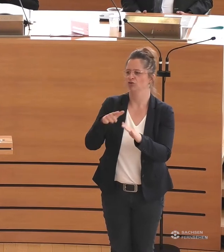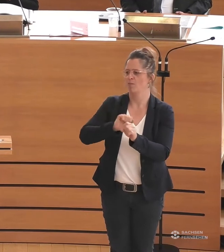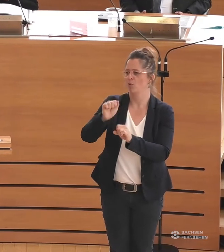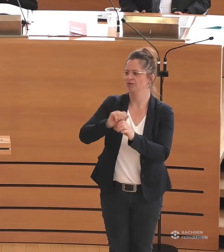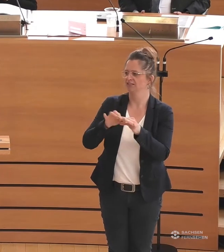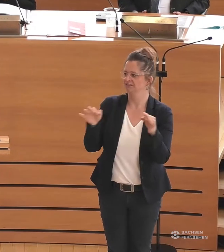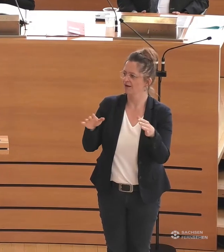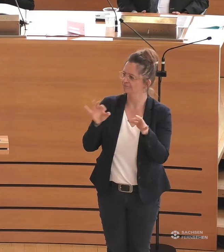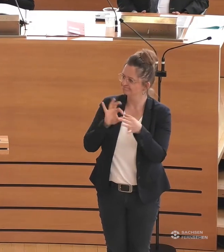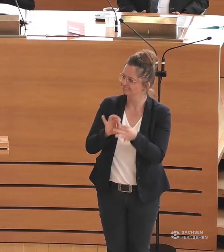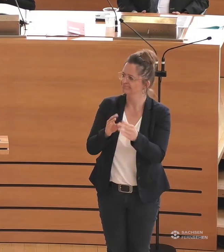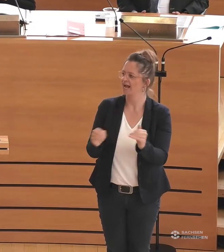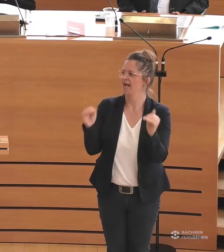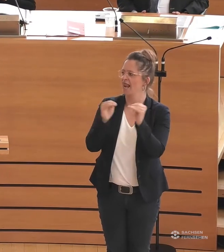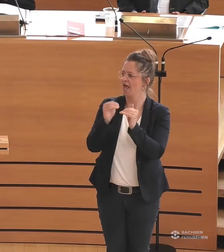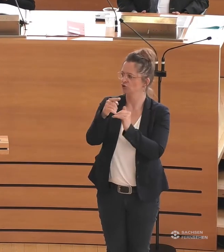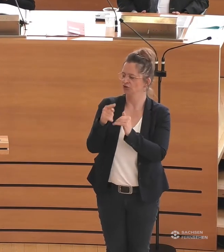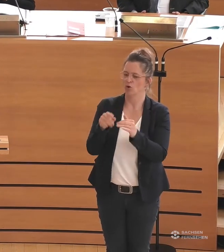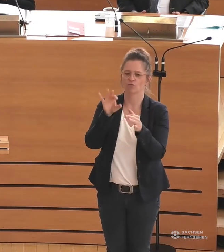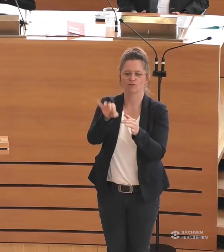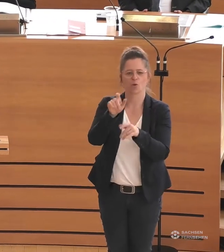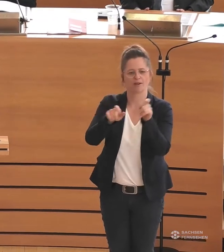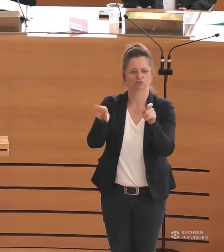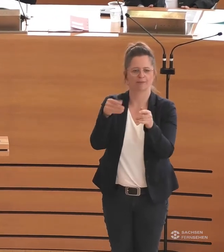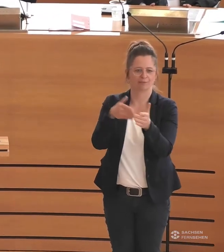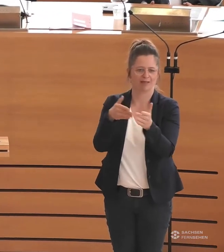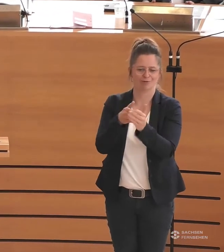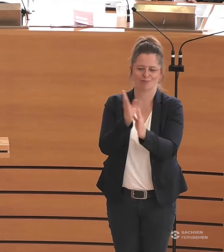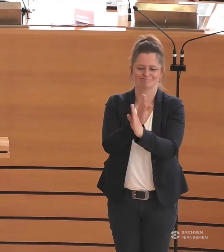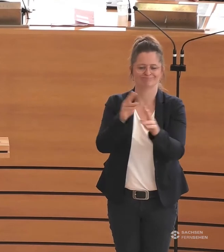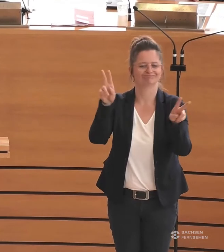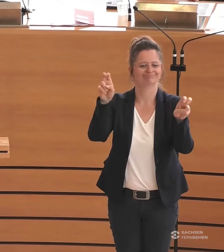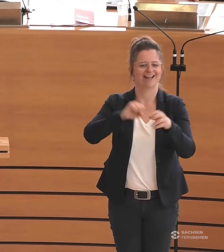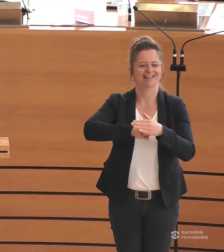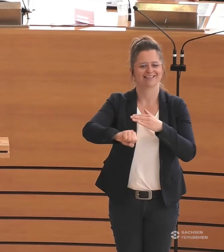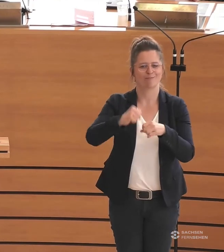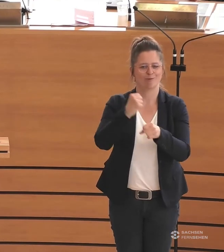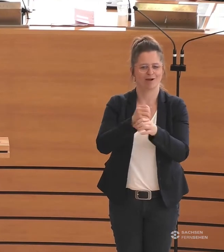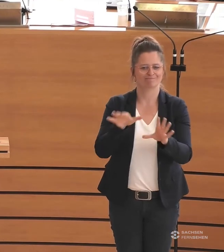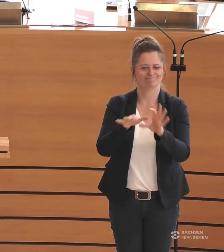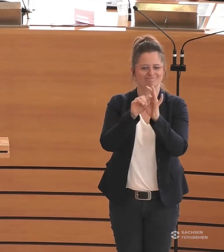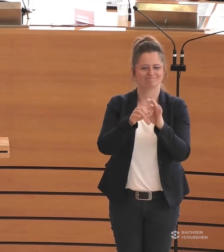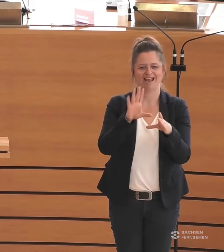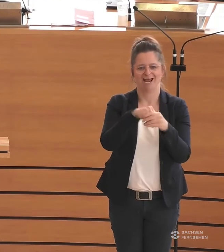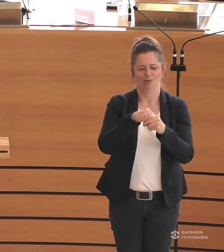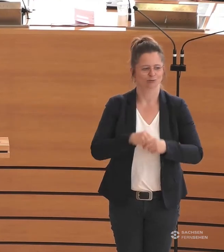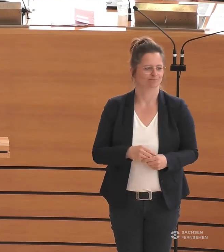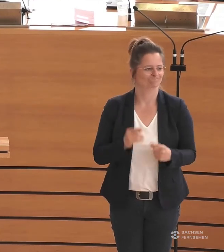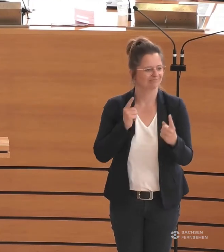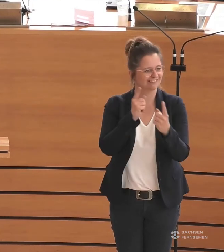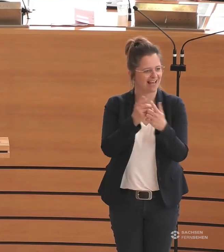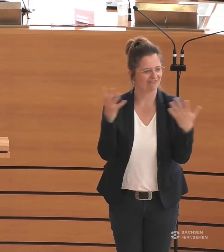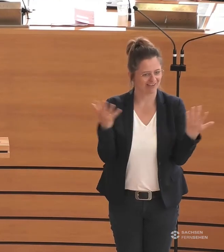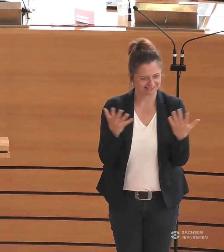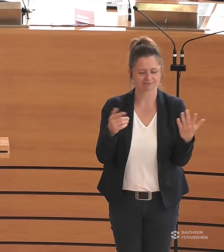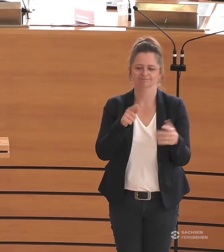Behinderung morgen am 5.5. debattieren wir zum Thema Tempo machen für Inklusion mit der Zielsetzung Sicherung